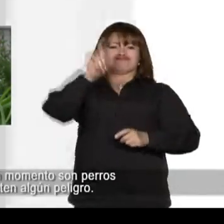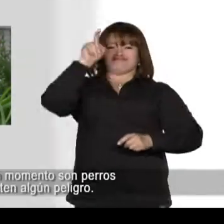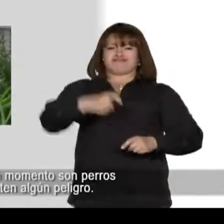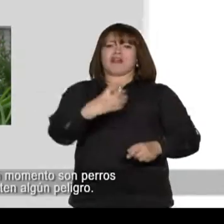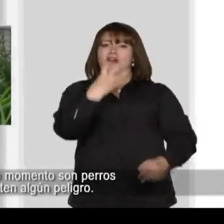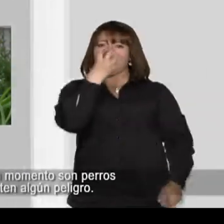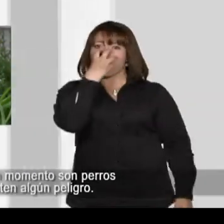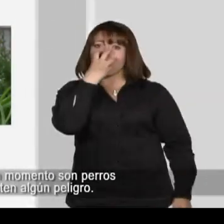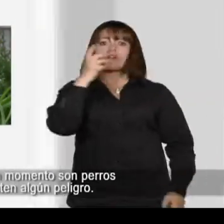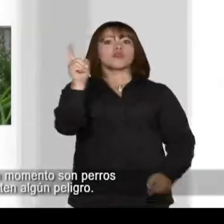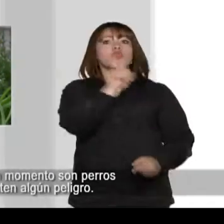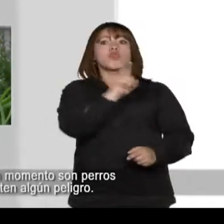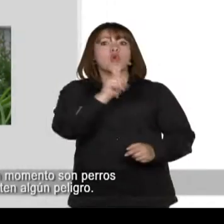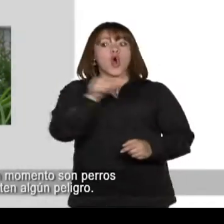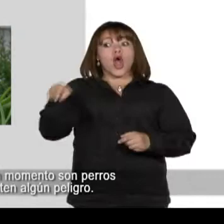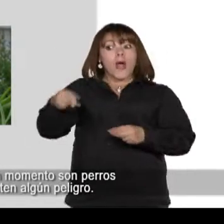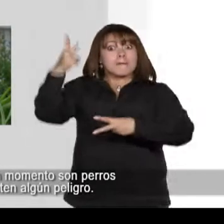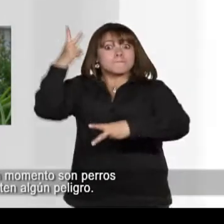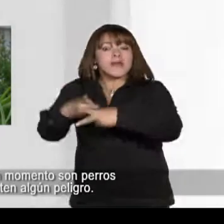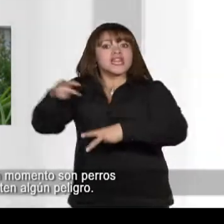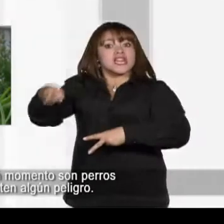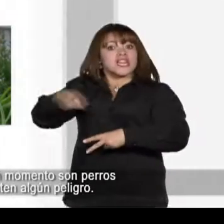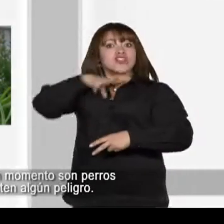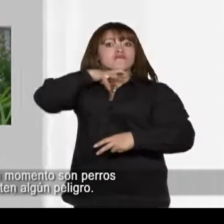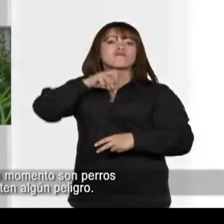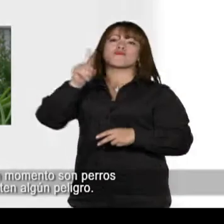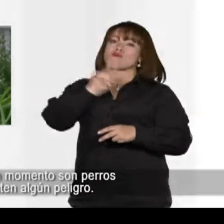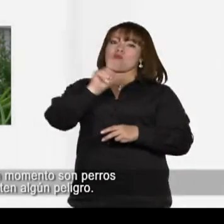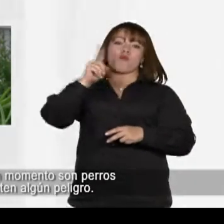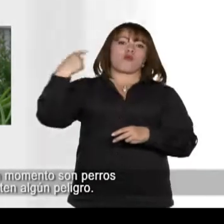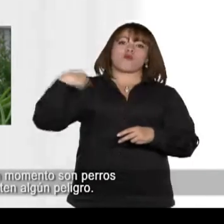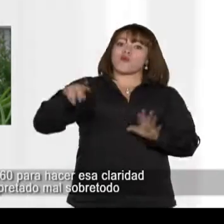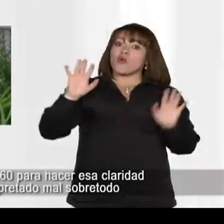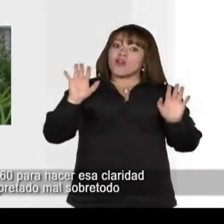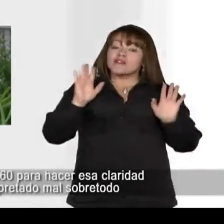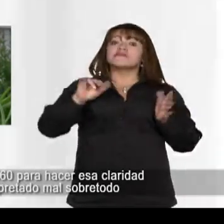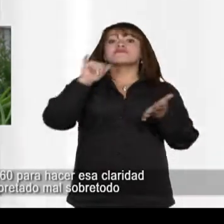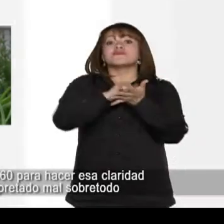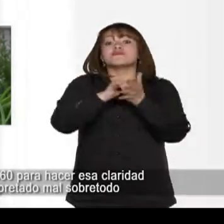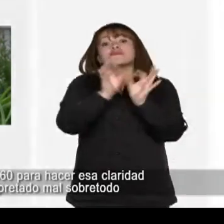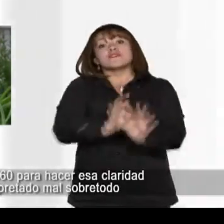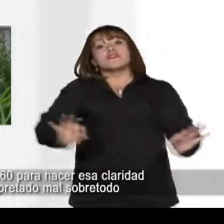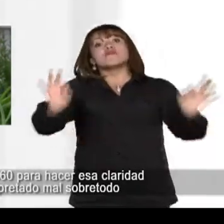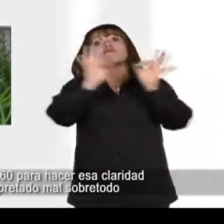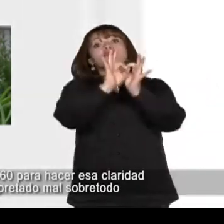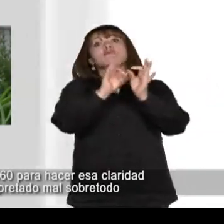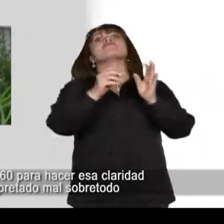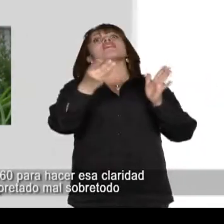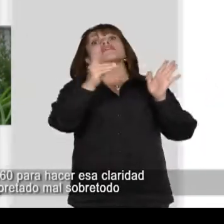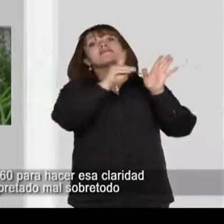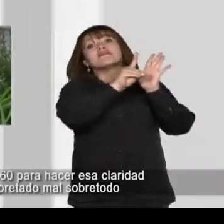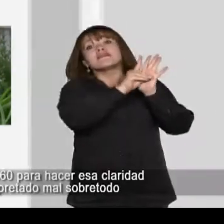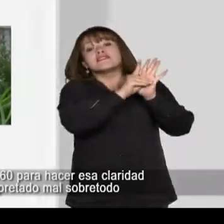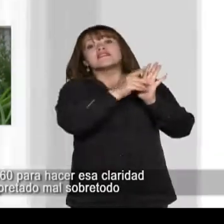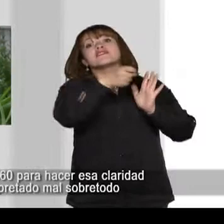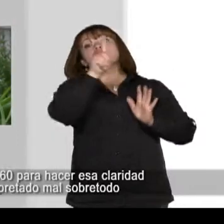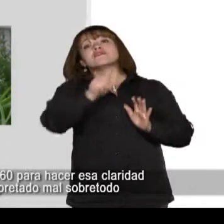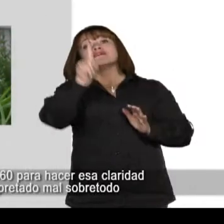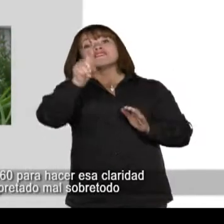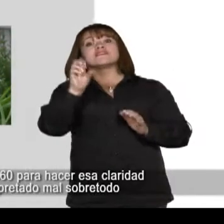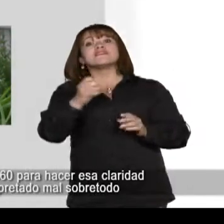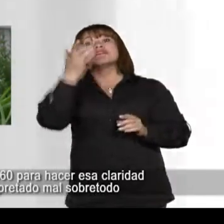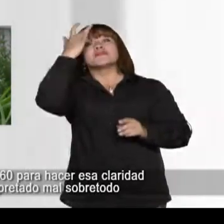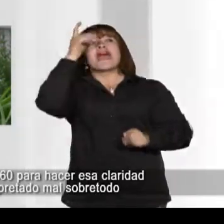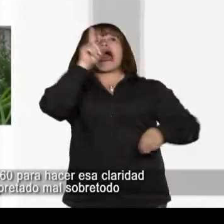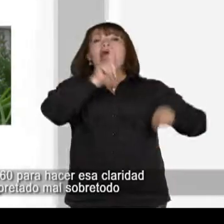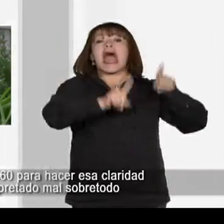porque en ningún momento son perros que representen algún peligro. Debemos revisar el 1660 para hacer esta claridad porque